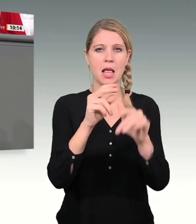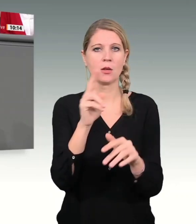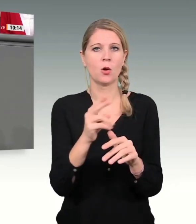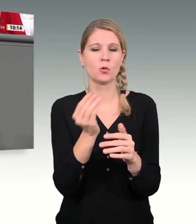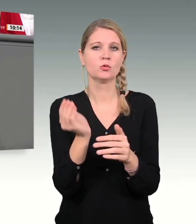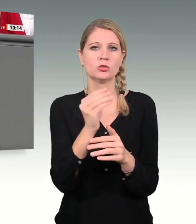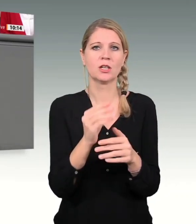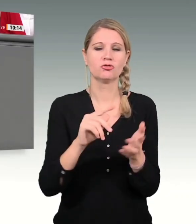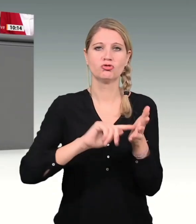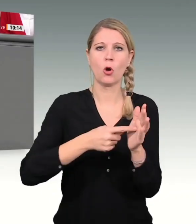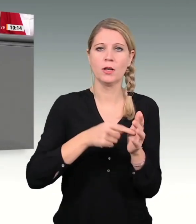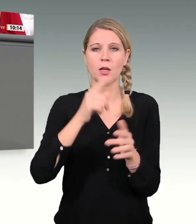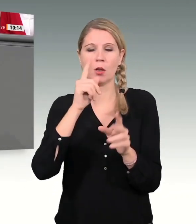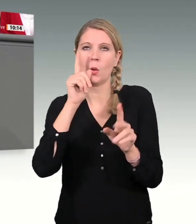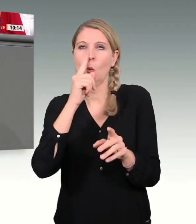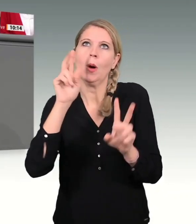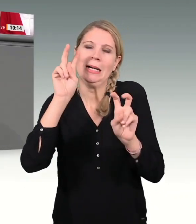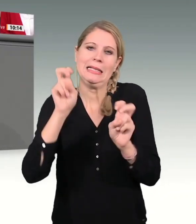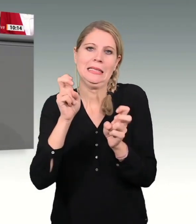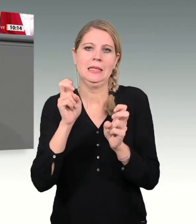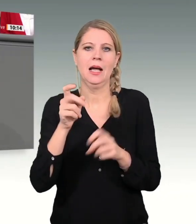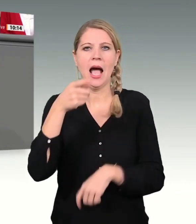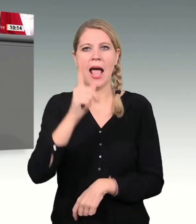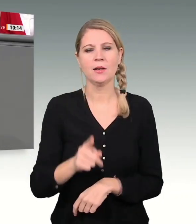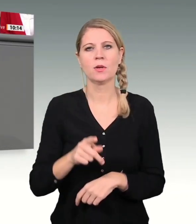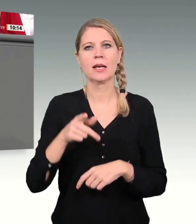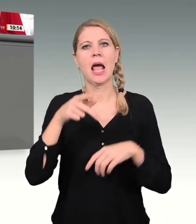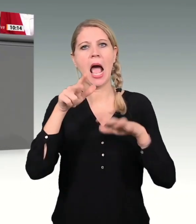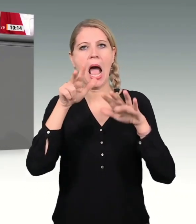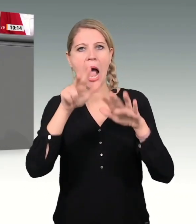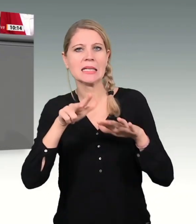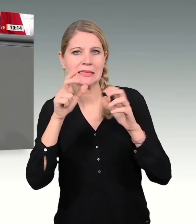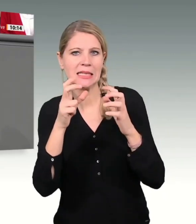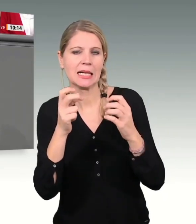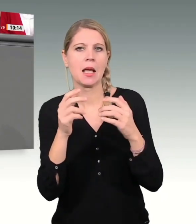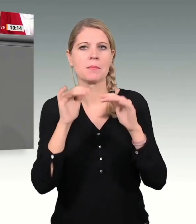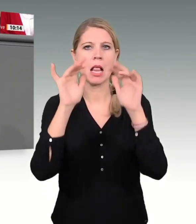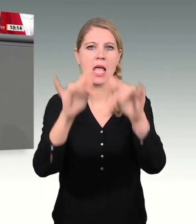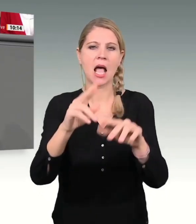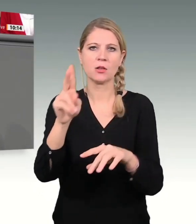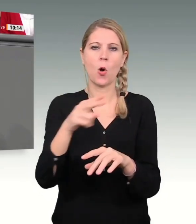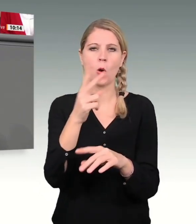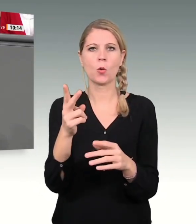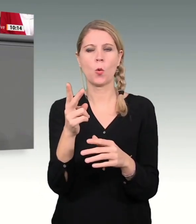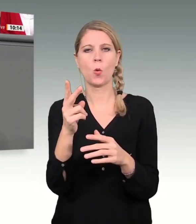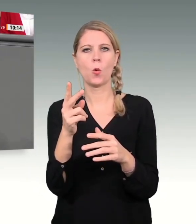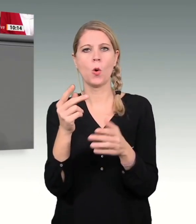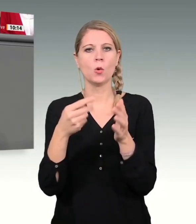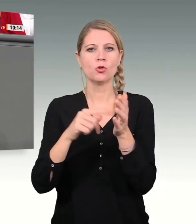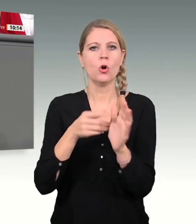180 Milliarden Euro zusätzliche Belastungen für die deutsche Bevölkerung. So würde man als